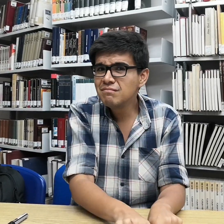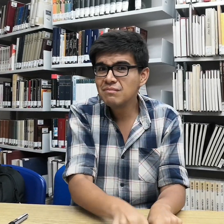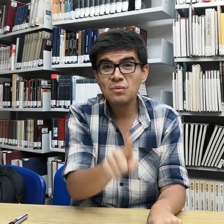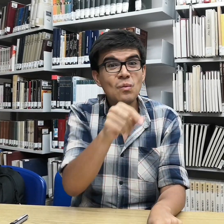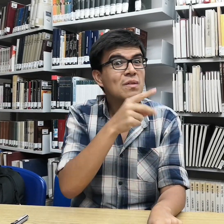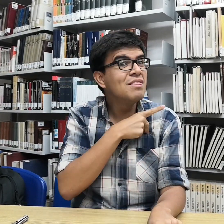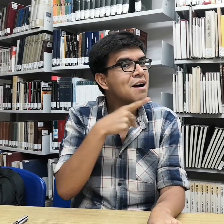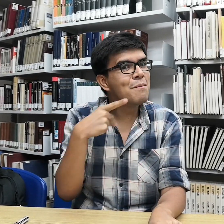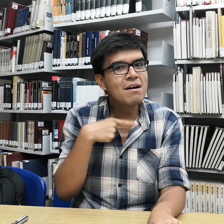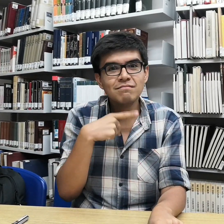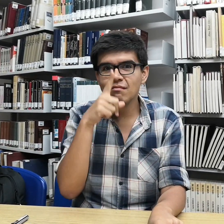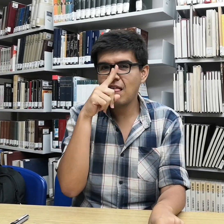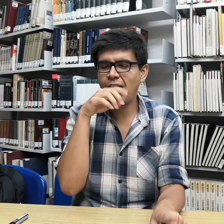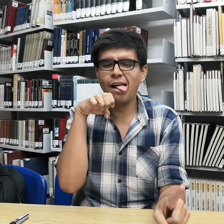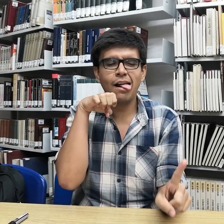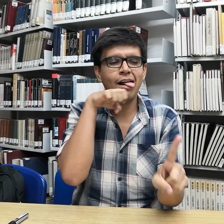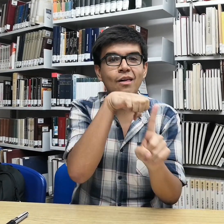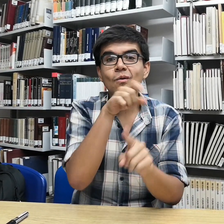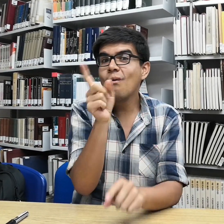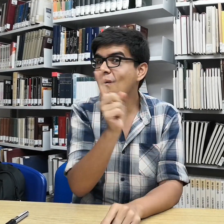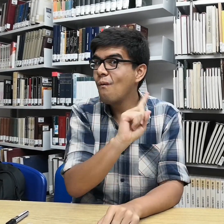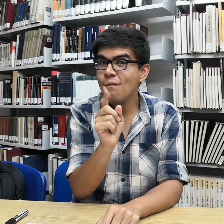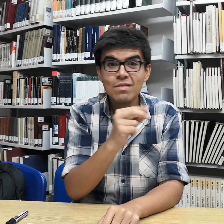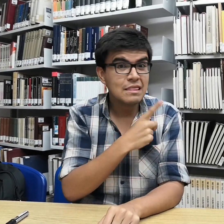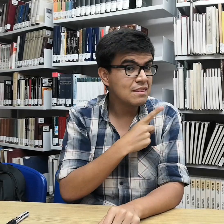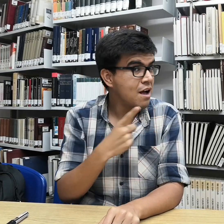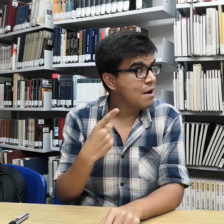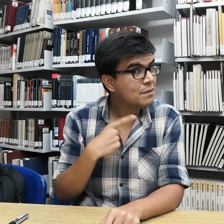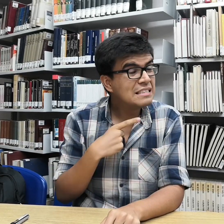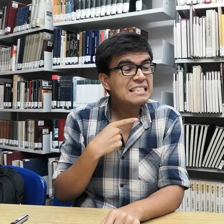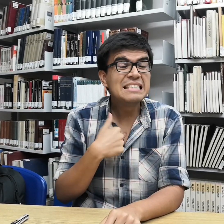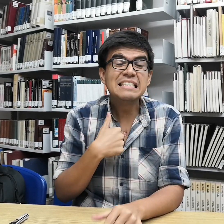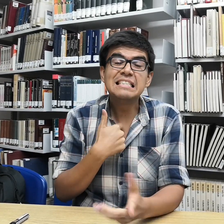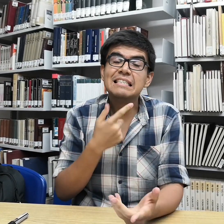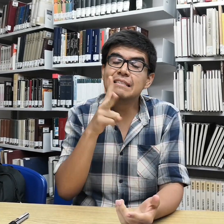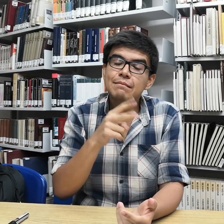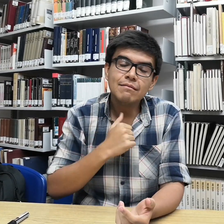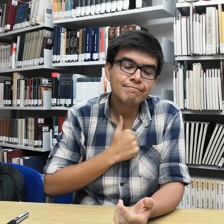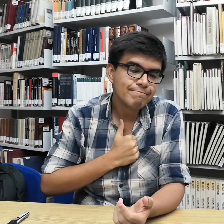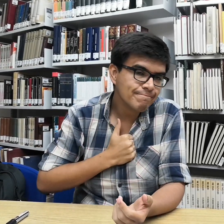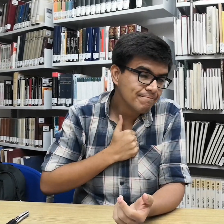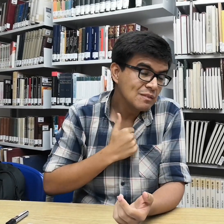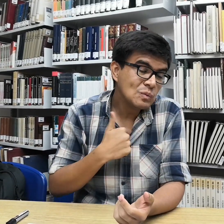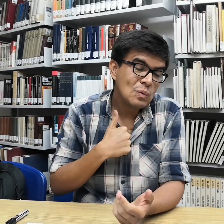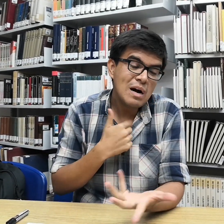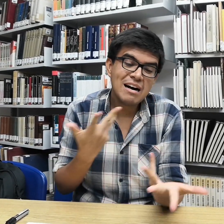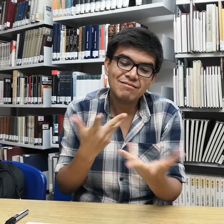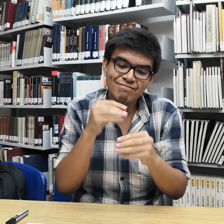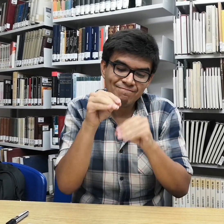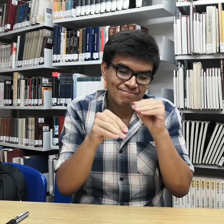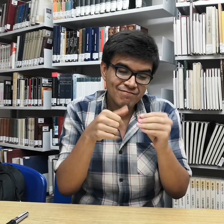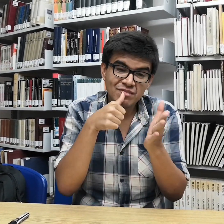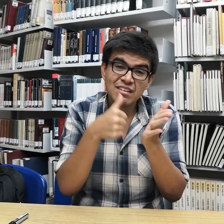en toda su publicidad dentro de la universidad que es una universidad inclusiva. No debe engañar en ese sentido.